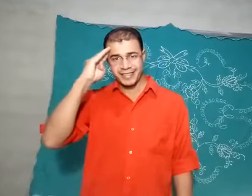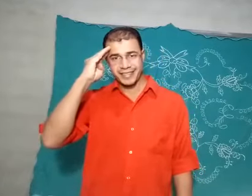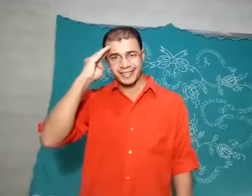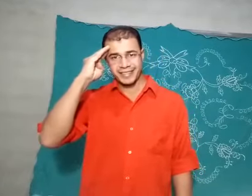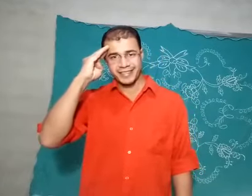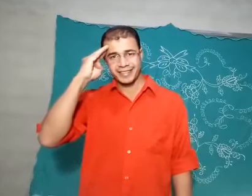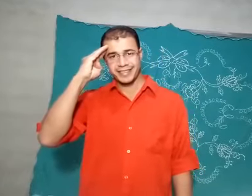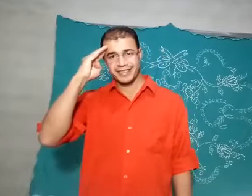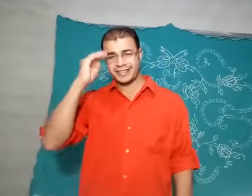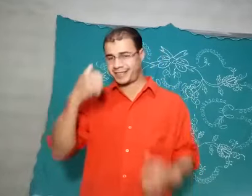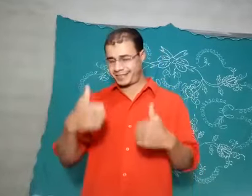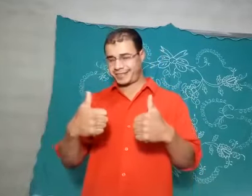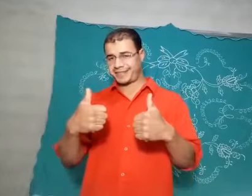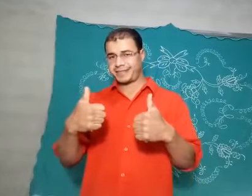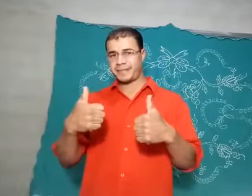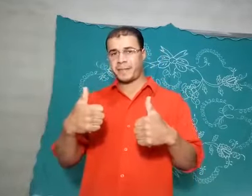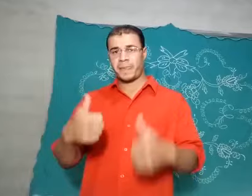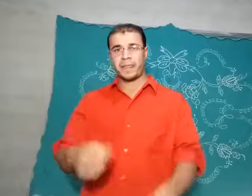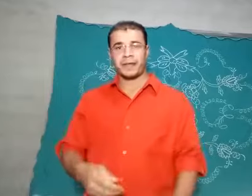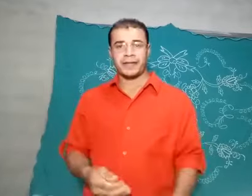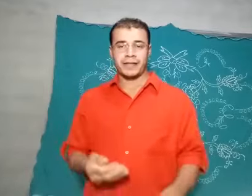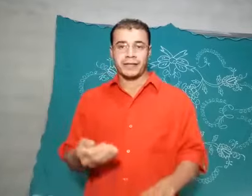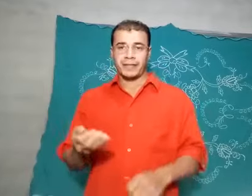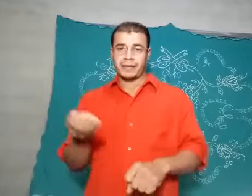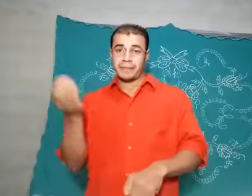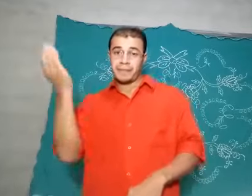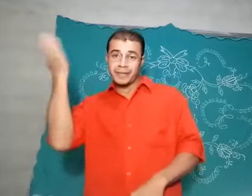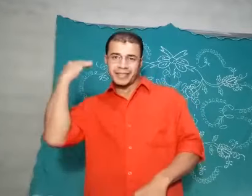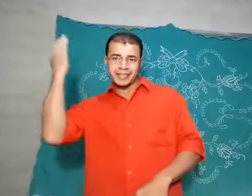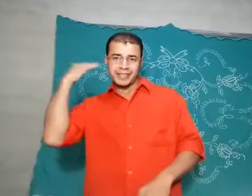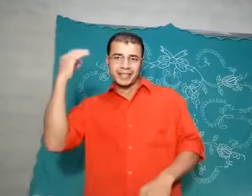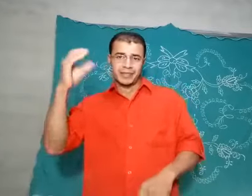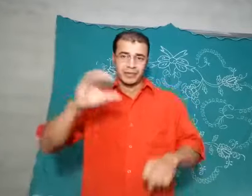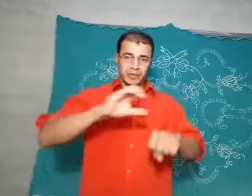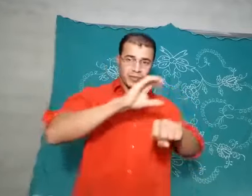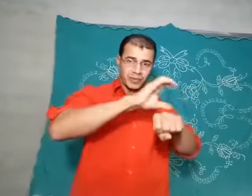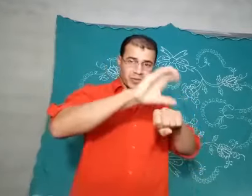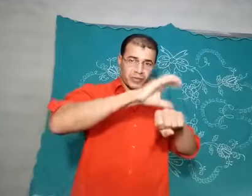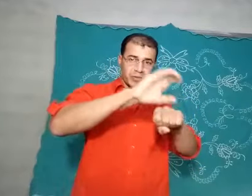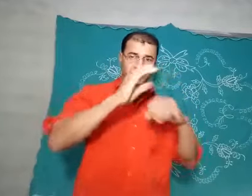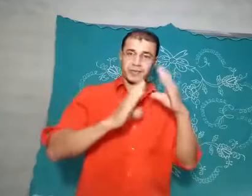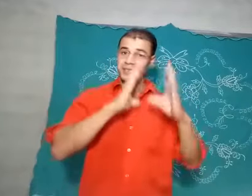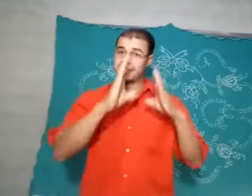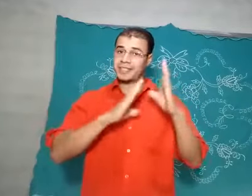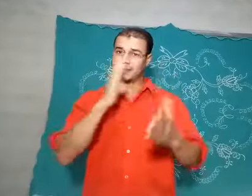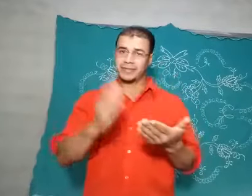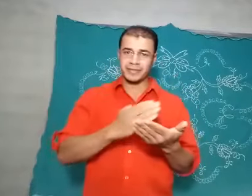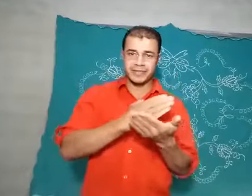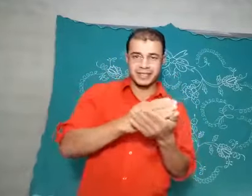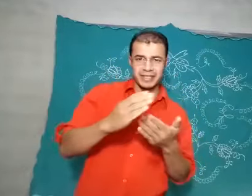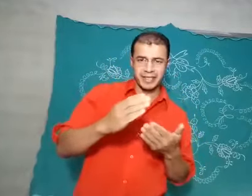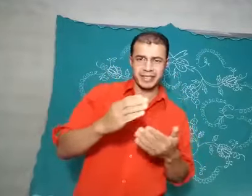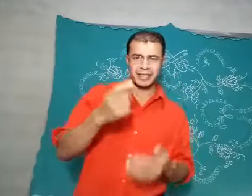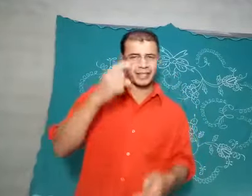Entenderam? Muito bem. No passado, eu fiz o curso de Libras